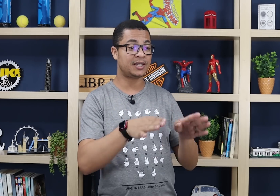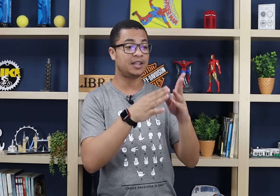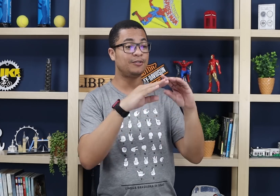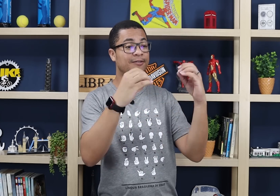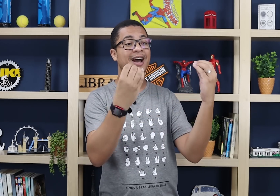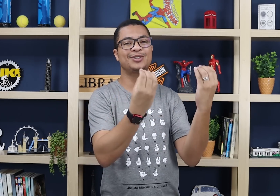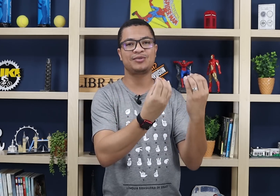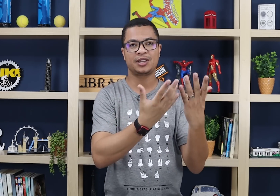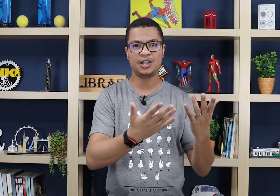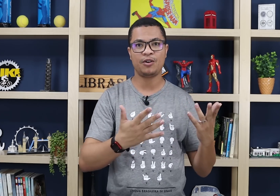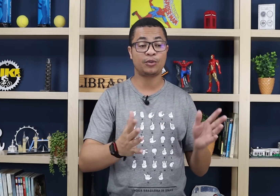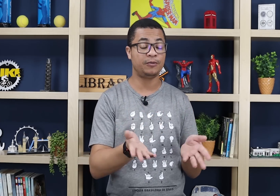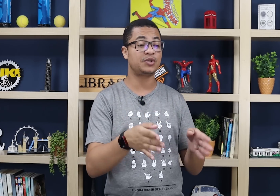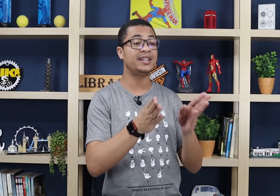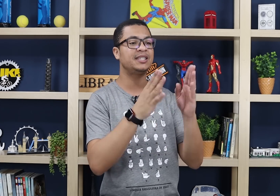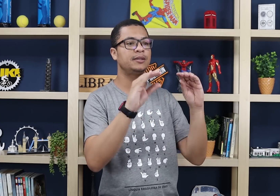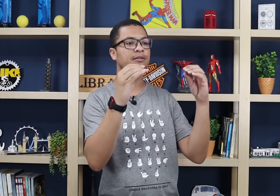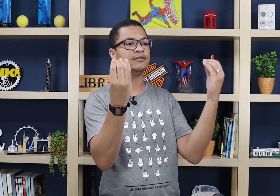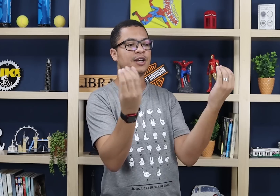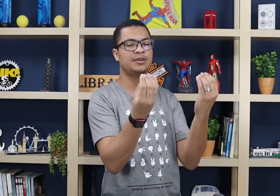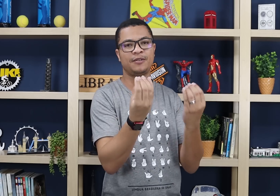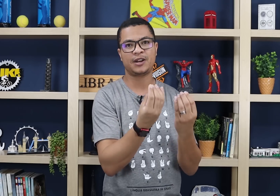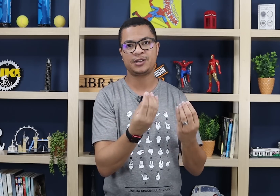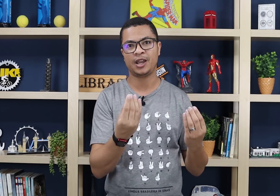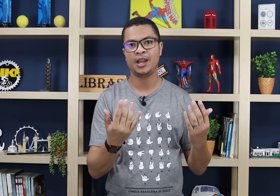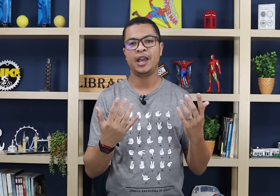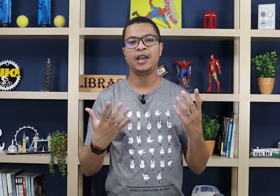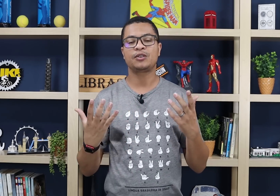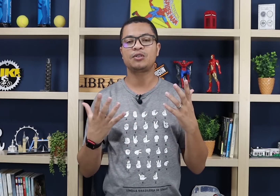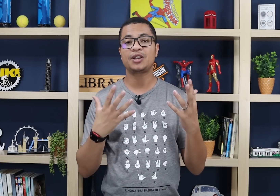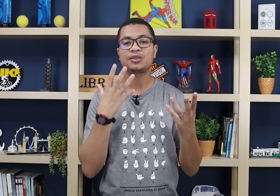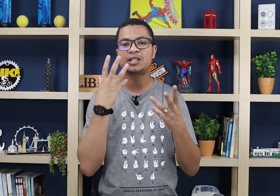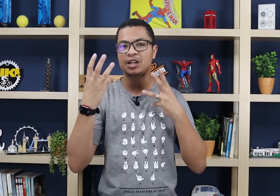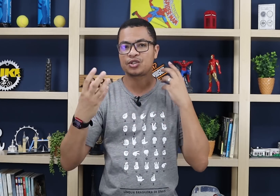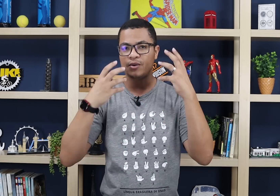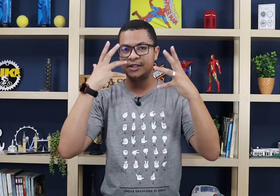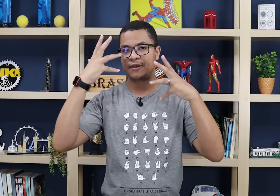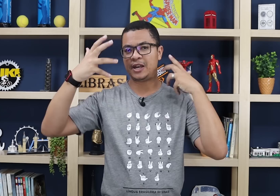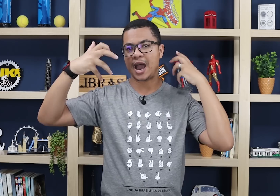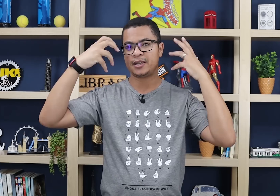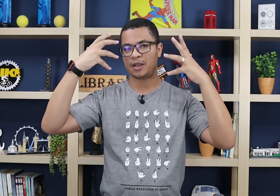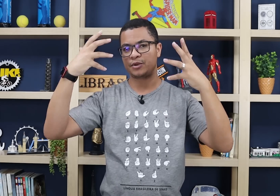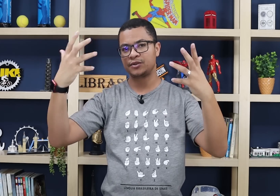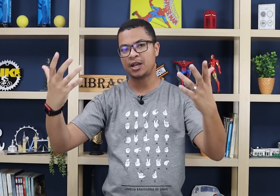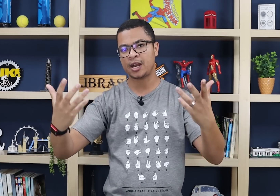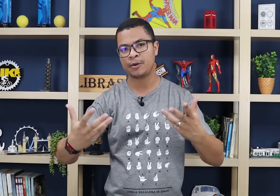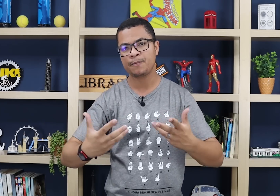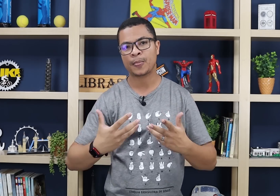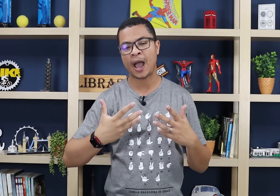desenhando o vaso aqui, eu tô visualizando o vaso na minha frente aqui. Então são associações familiares aí pro seu cérebro, tá?